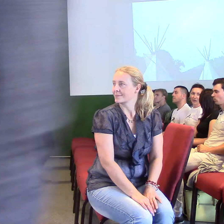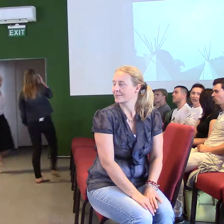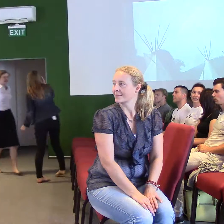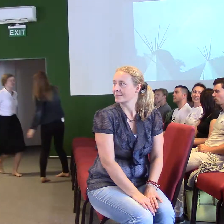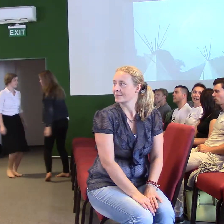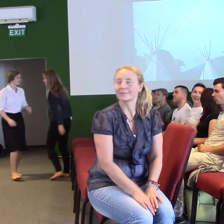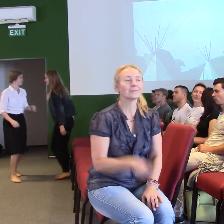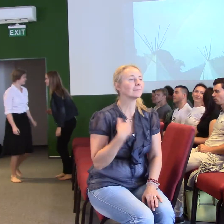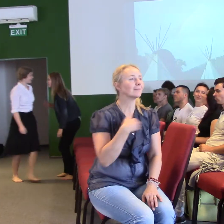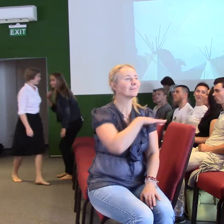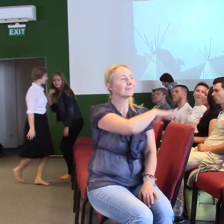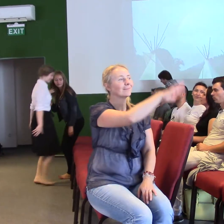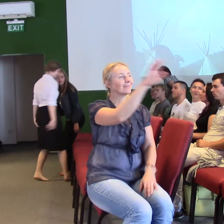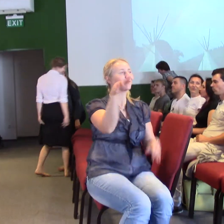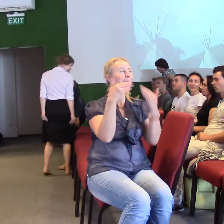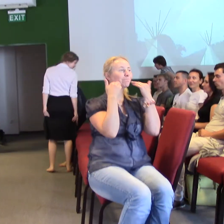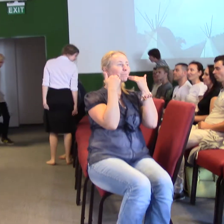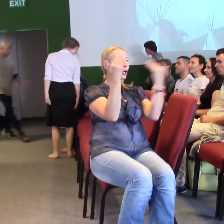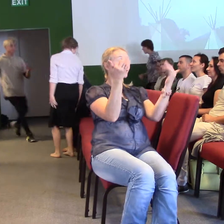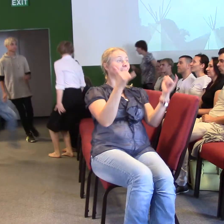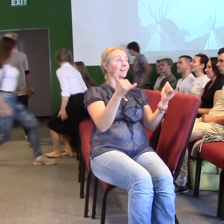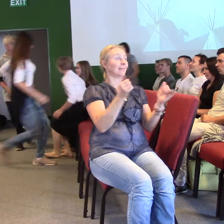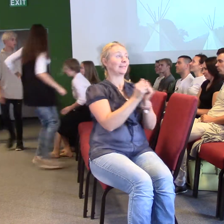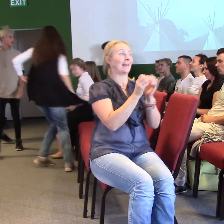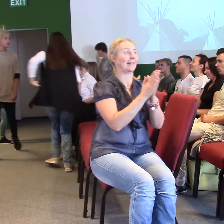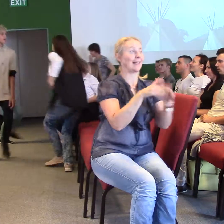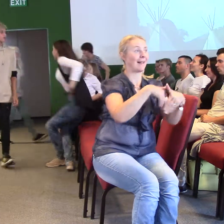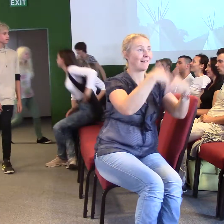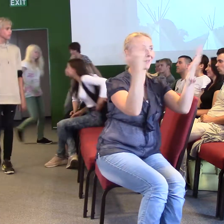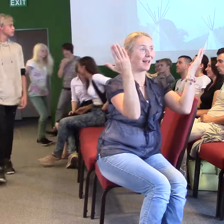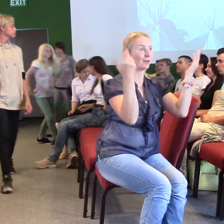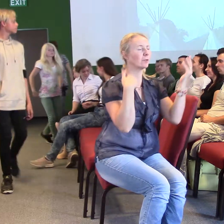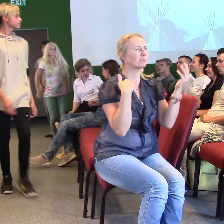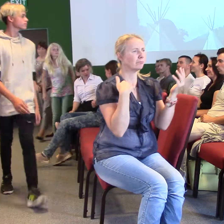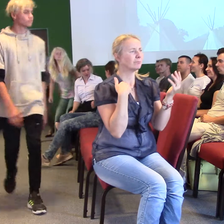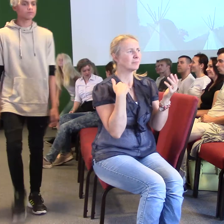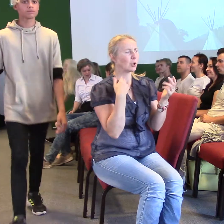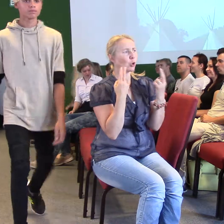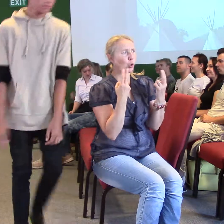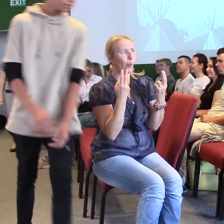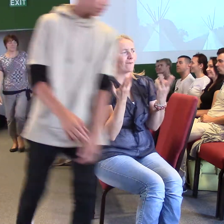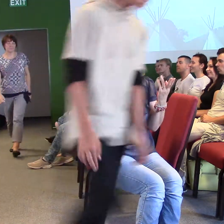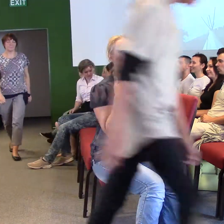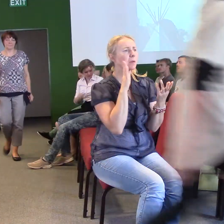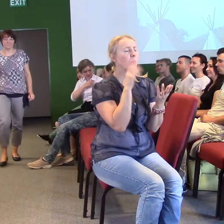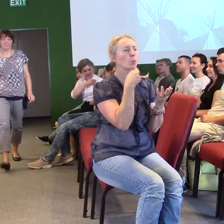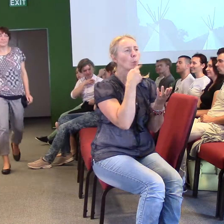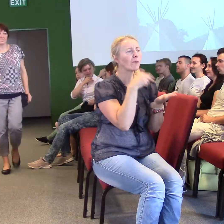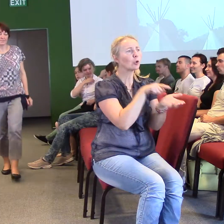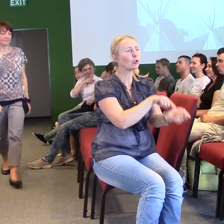Na vás všichni zdravím, dnešní nedělní ráno a já se pokusím a doufám, že nebudu mluvit nějak dlouho, jo? Já chci, já si,